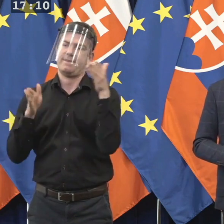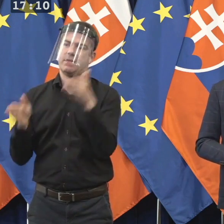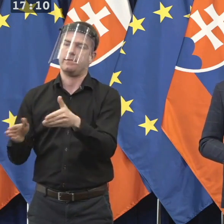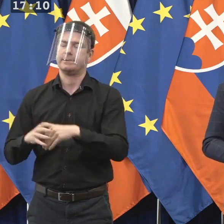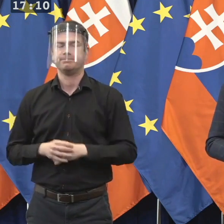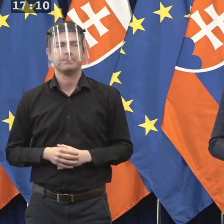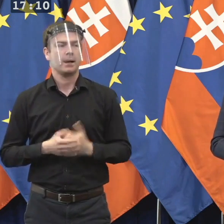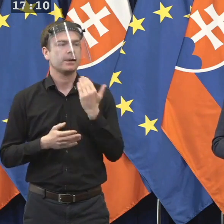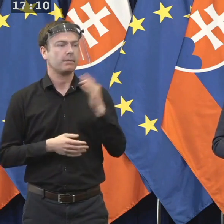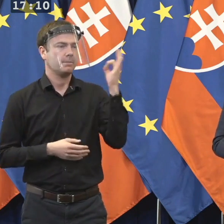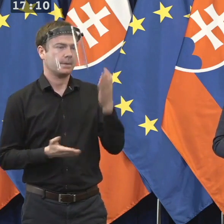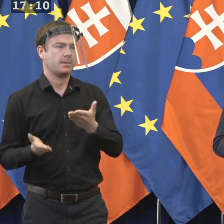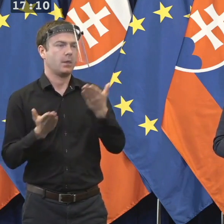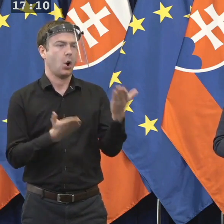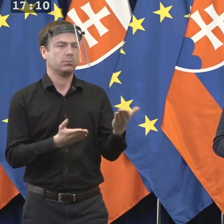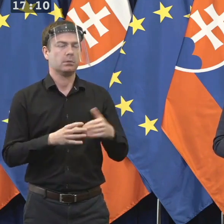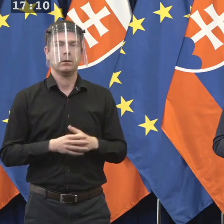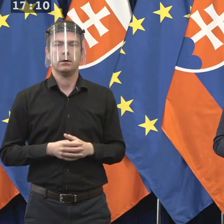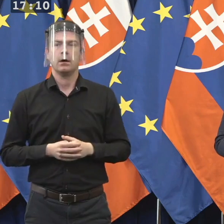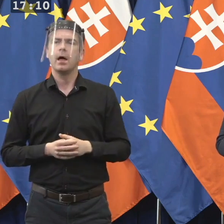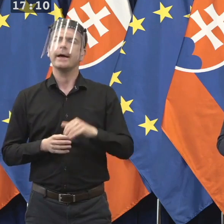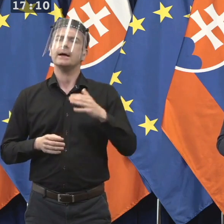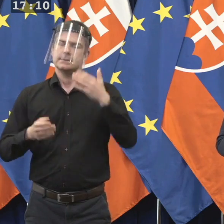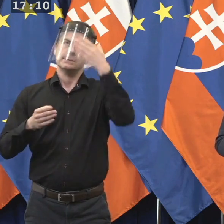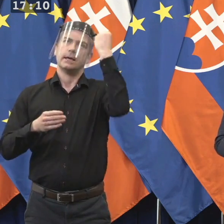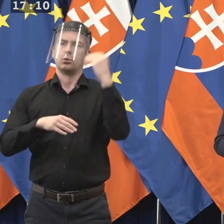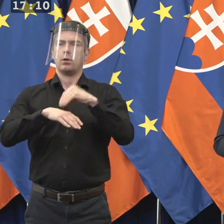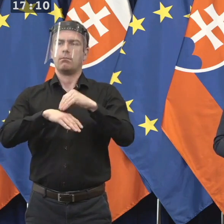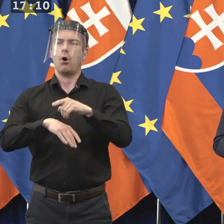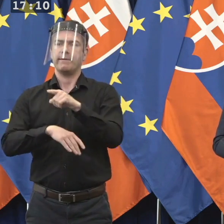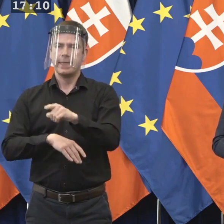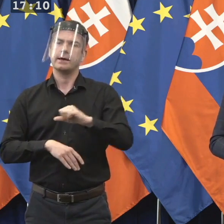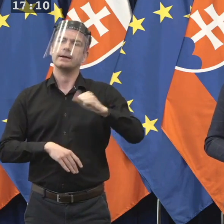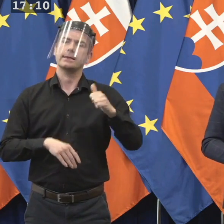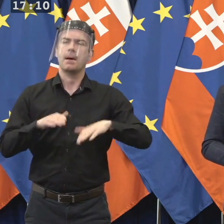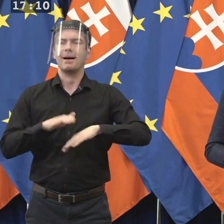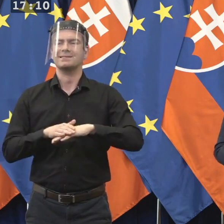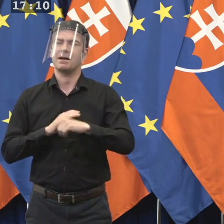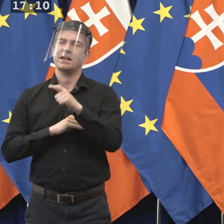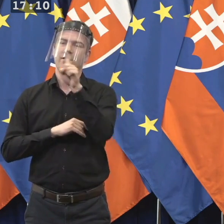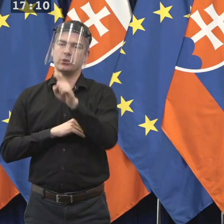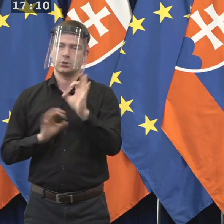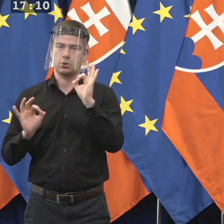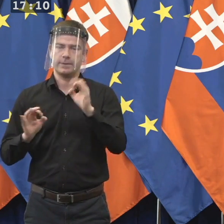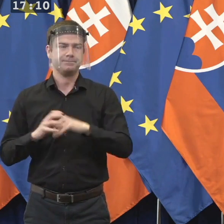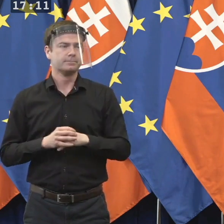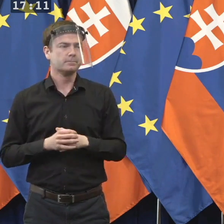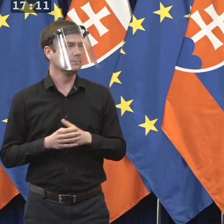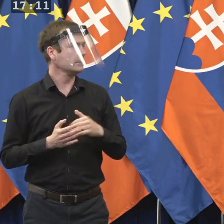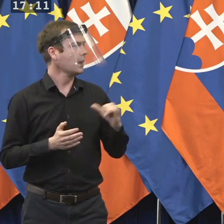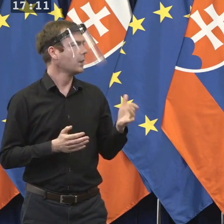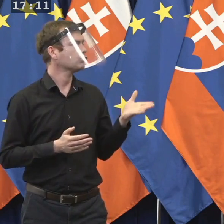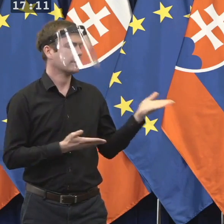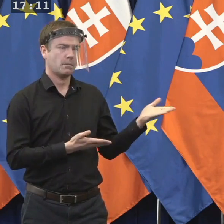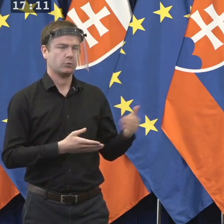Ďakujeme veľmi pekne. Televizí Marky zazabudla som povedať, jednu, maximálne dve otázky, tá druhá je taká doplňujúca. Takže nech sa páči, ešte pán premiér by